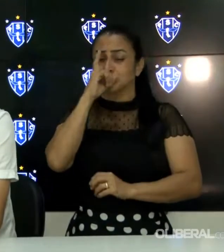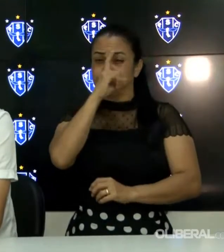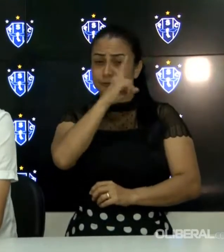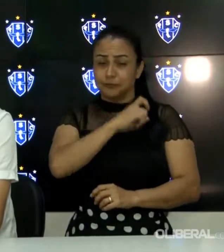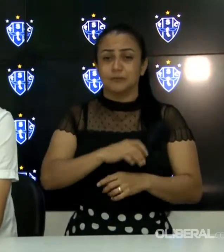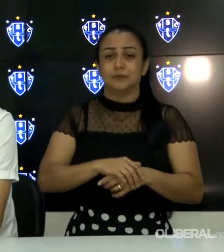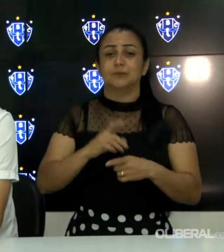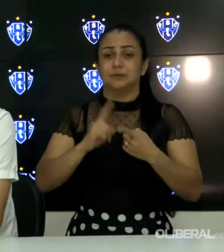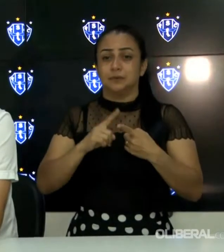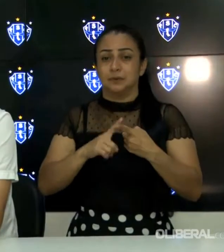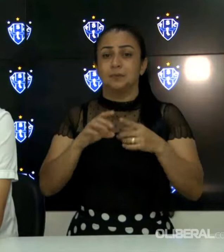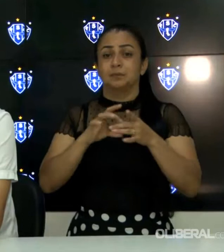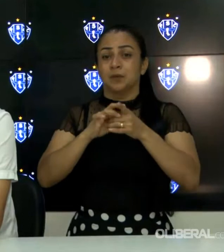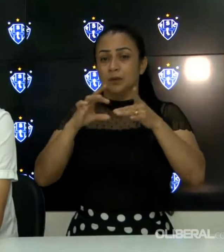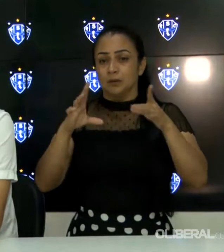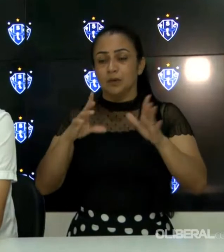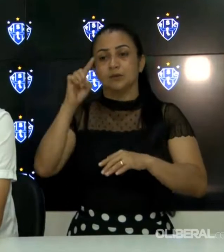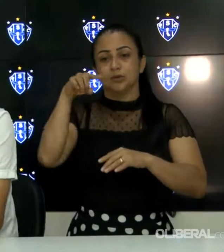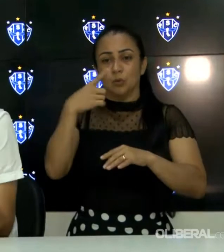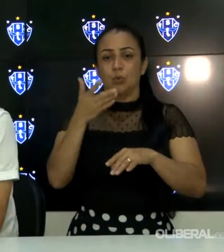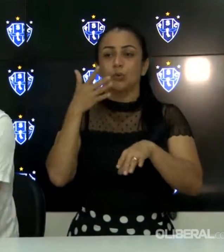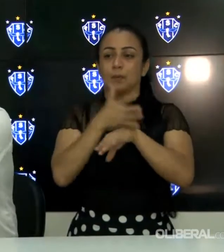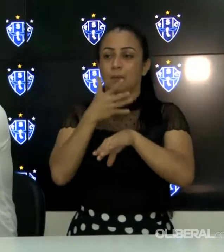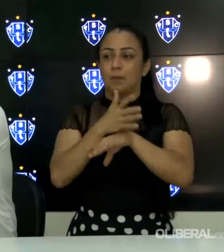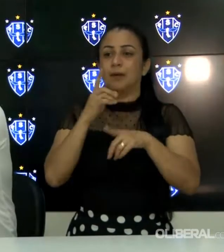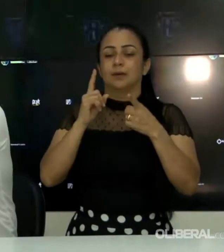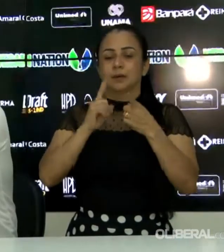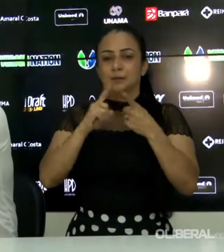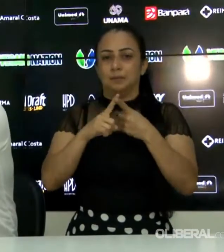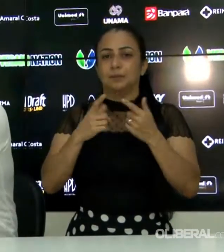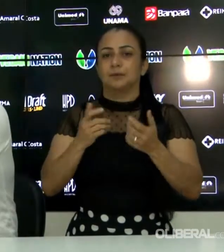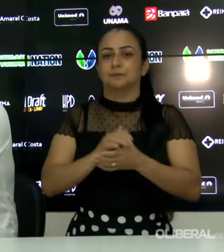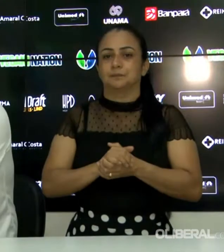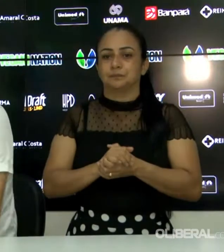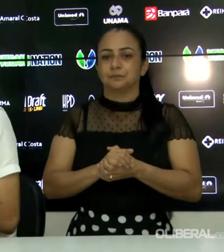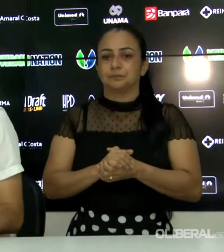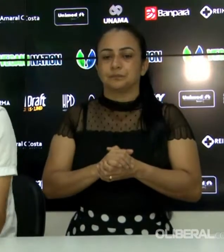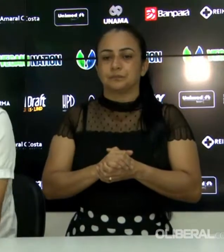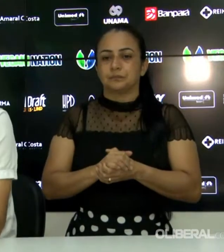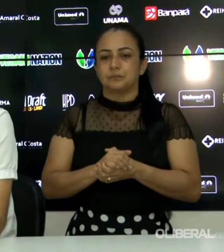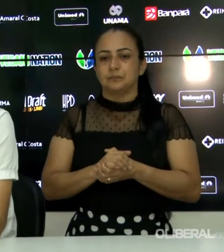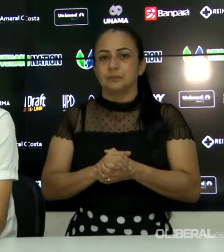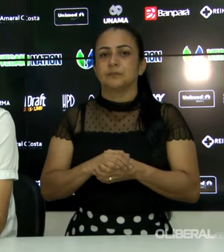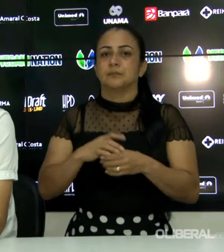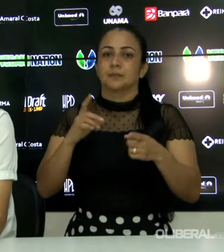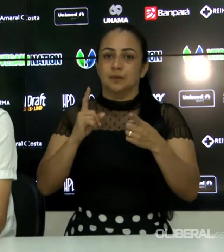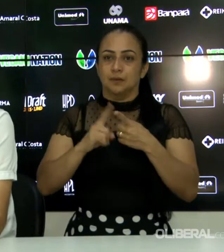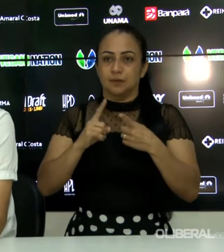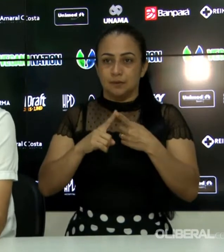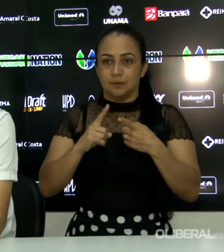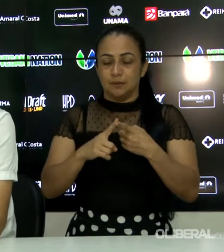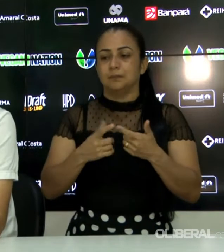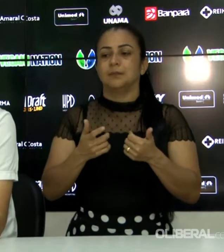deixa espaço também para o adversário jogar. Vai ser a tendência de ser um jogo mais aberto. E, depois, também, na